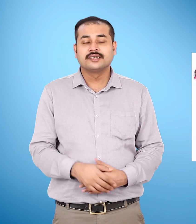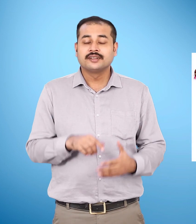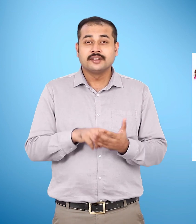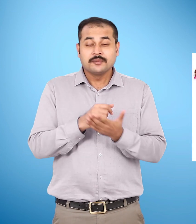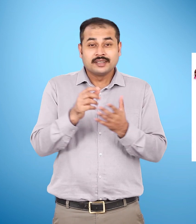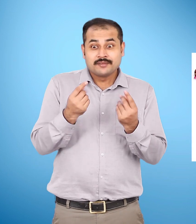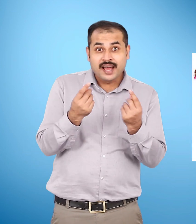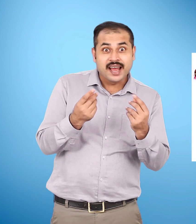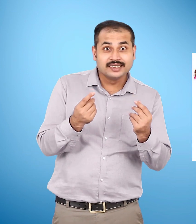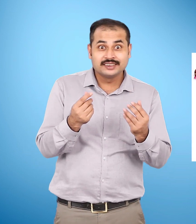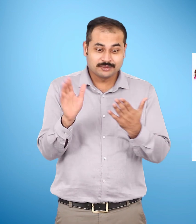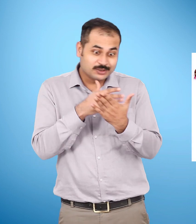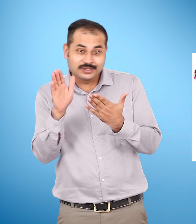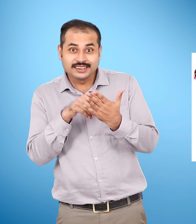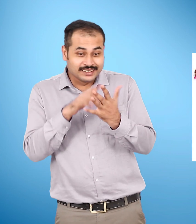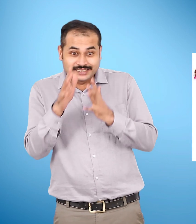जटपट कविता पढ़कर मजा लो